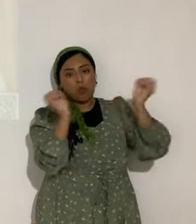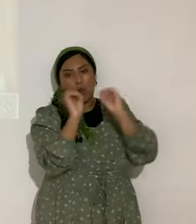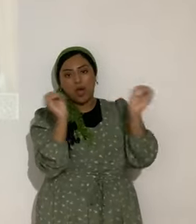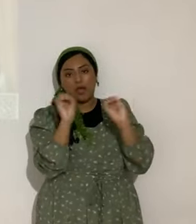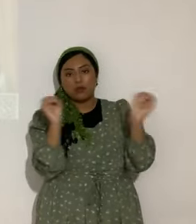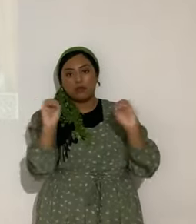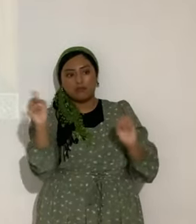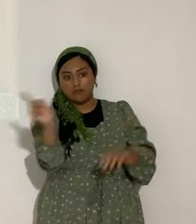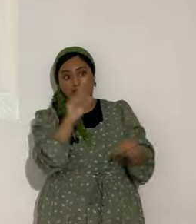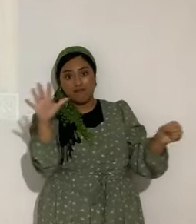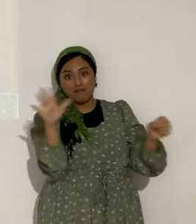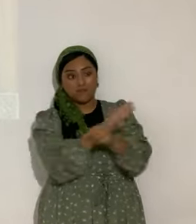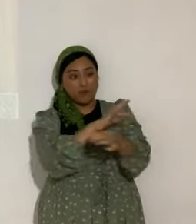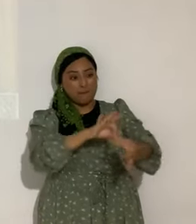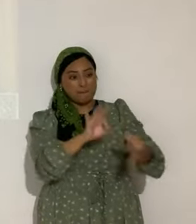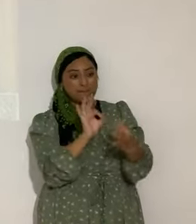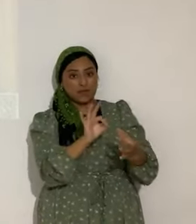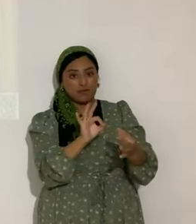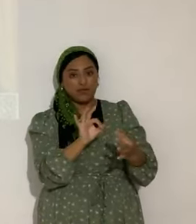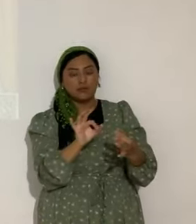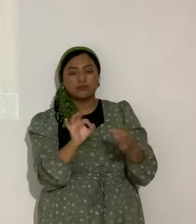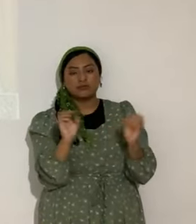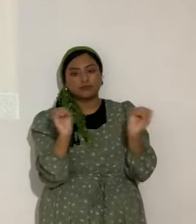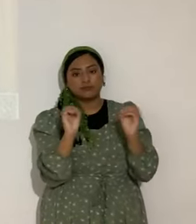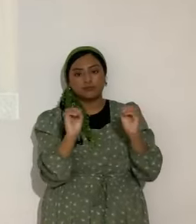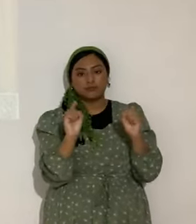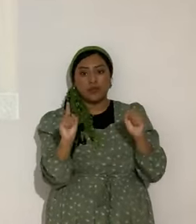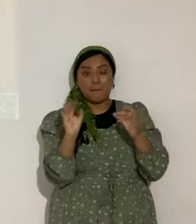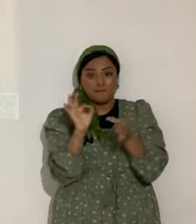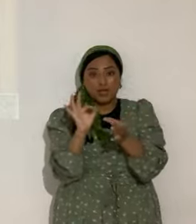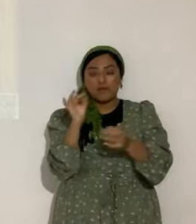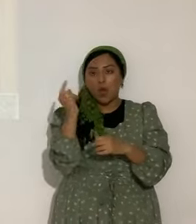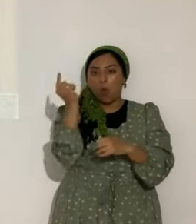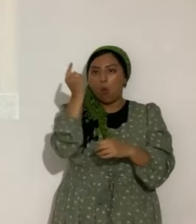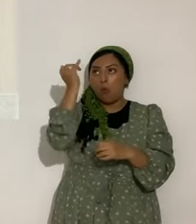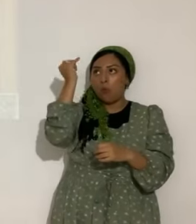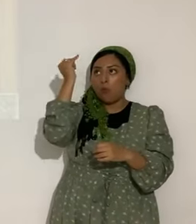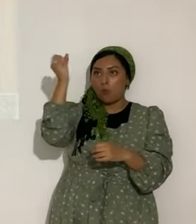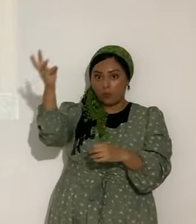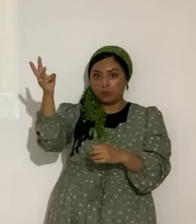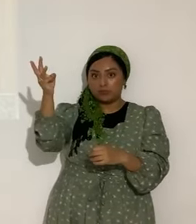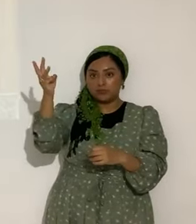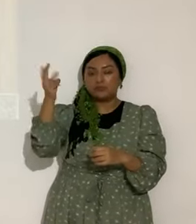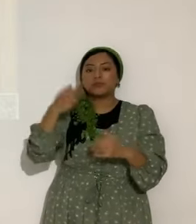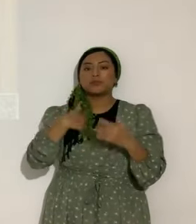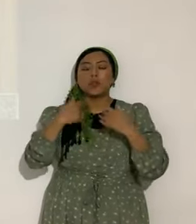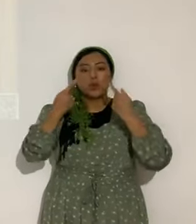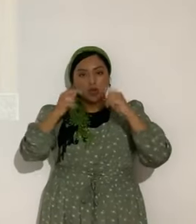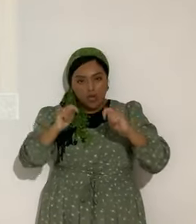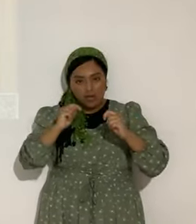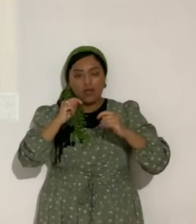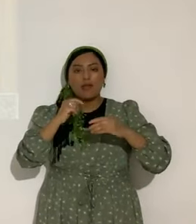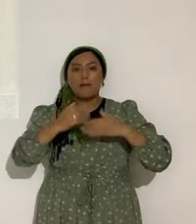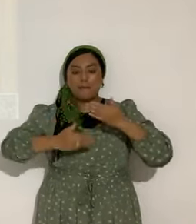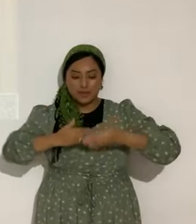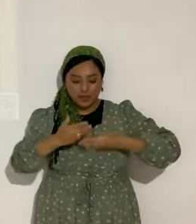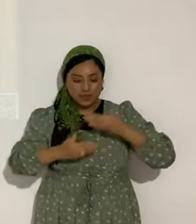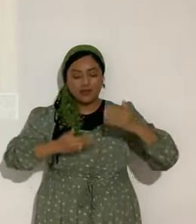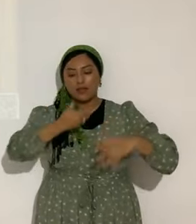Nadie es perfecto. primer lugar. primer lugar perfecto. Solamente de Yashua Masía. Pero vamos perfeccionándonos en eso. Eso es santificación. Lo que yo